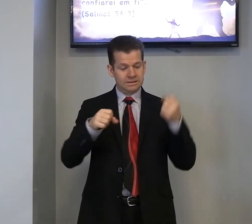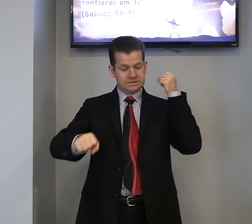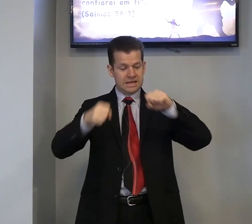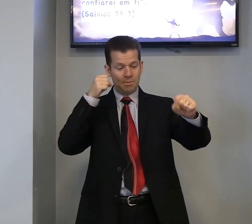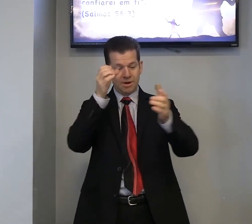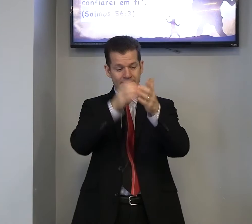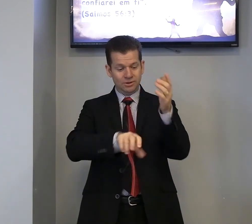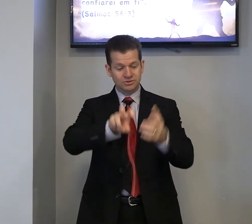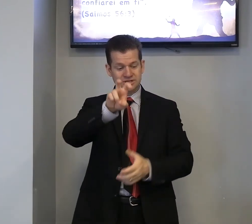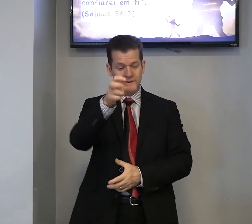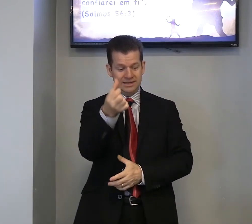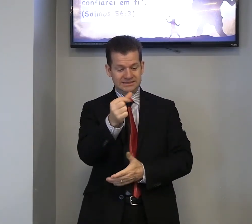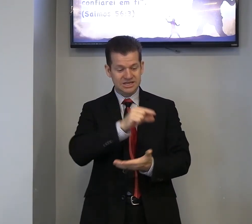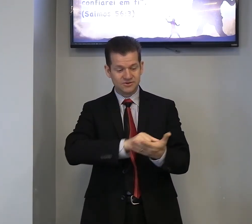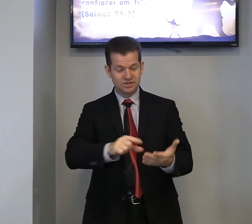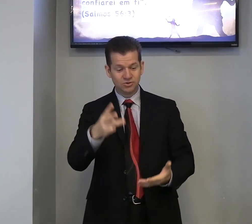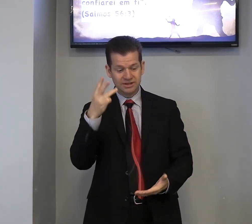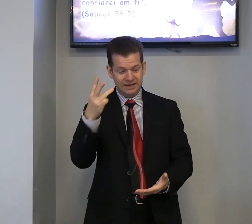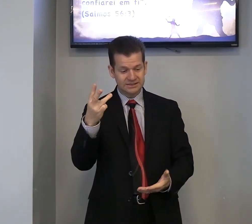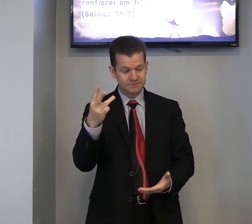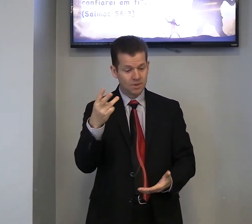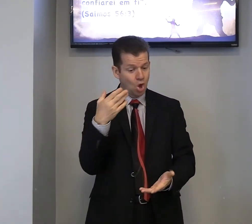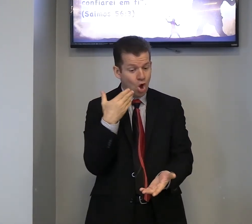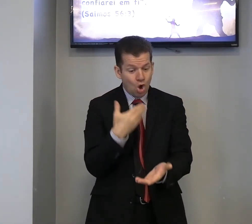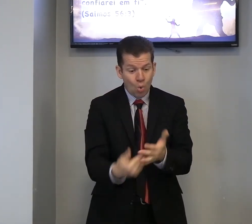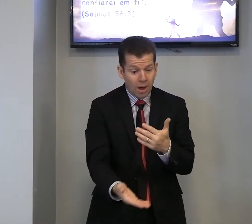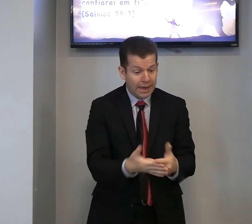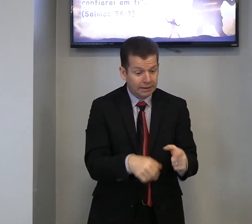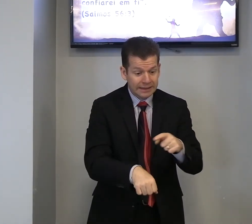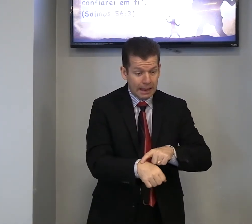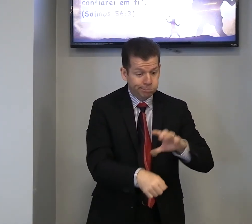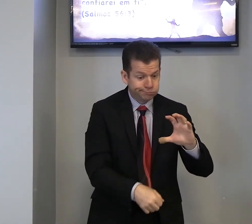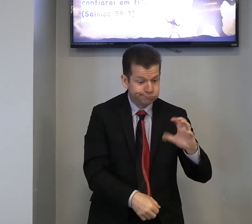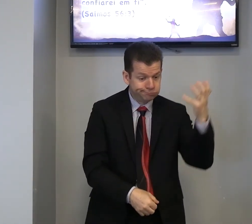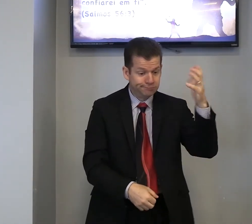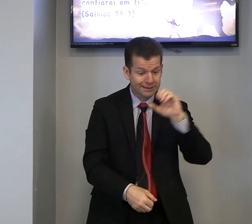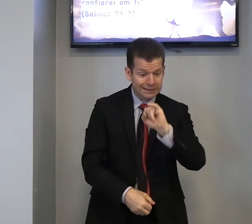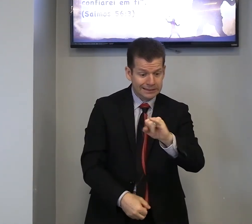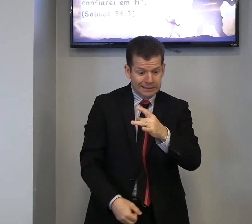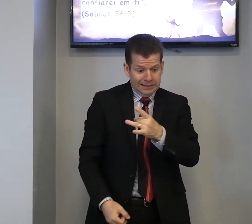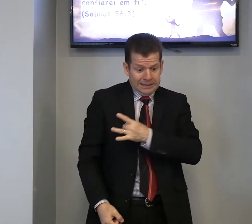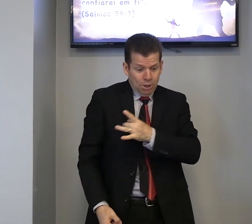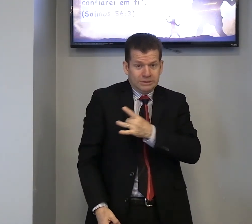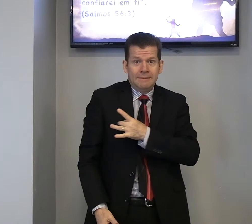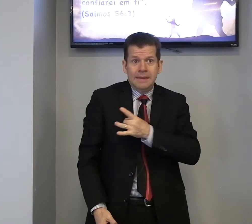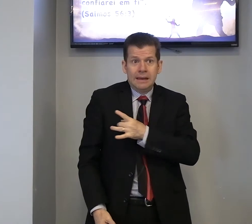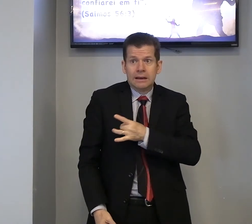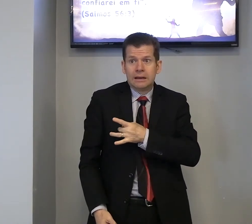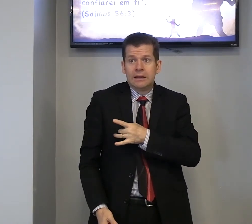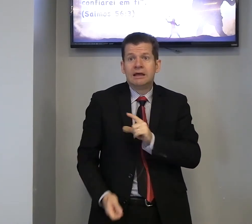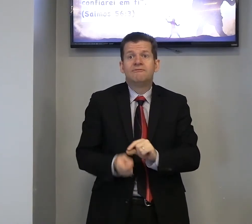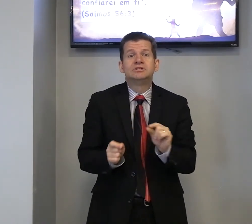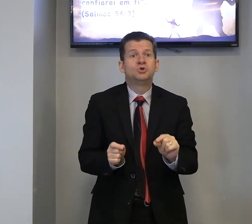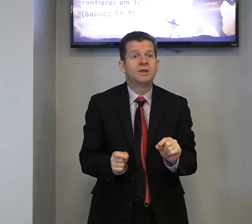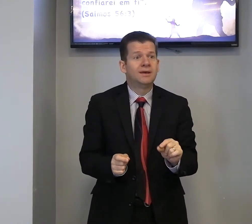Salmo, capítulo 56, versículo 3, qualquer tempo, que eu temer, fazer o que?